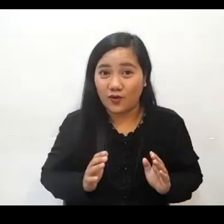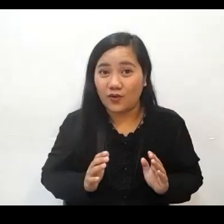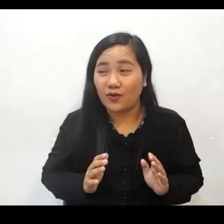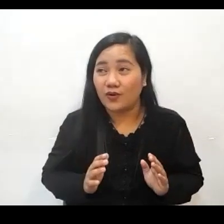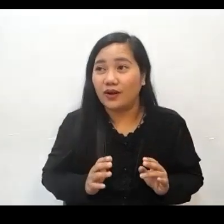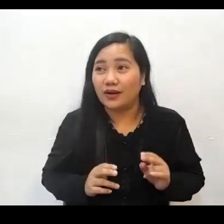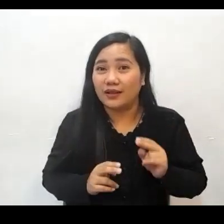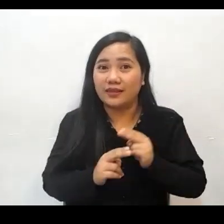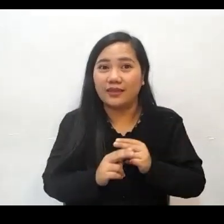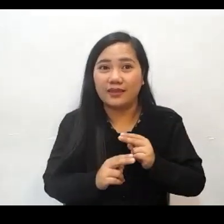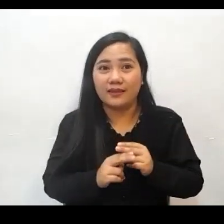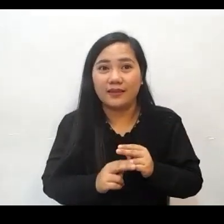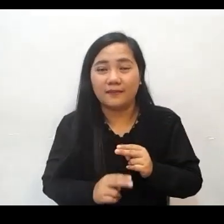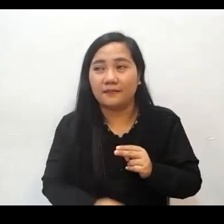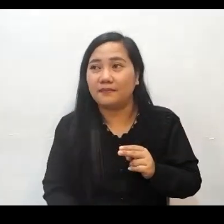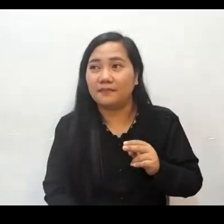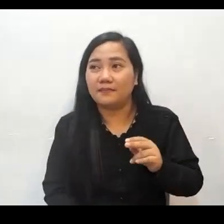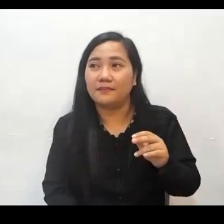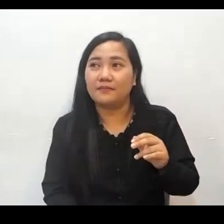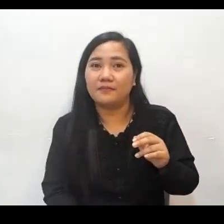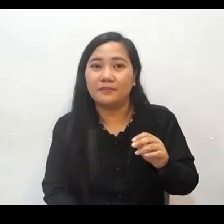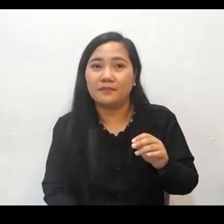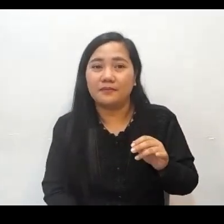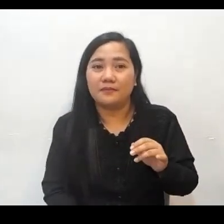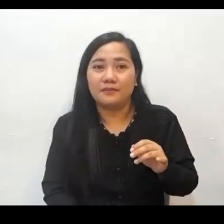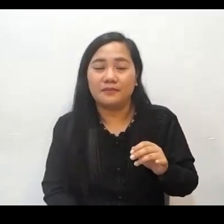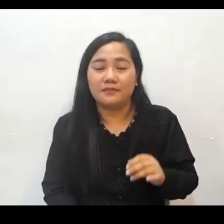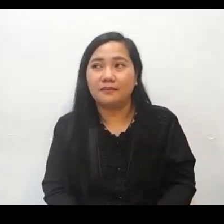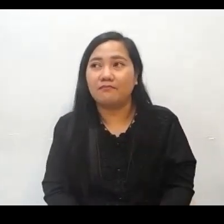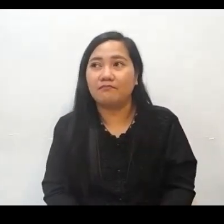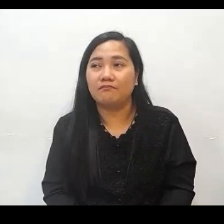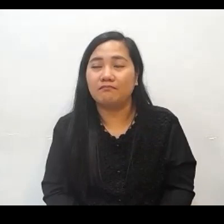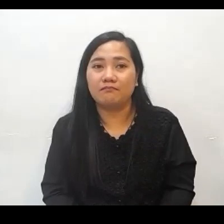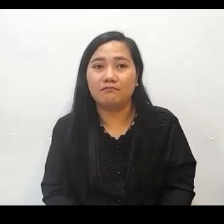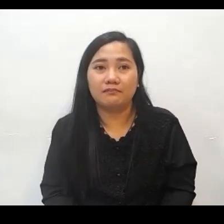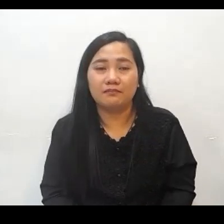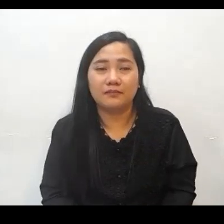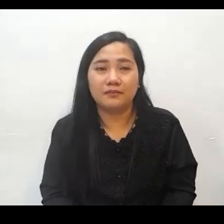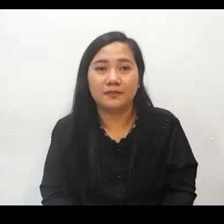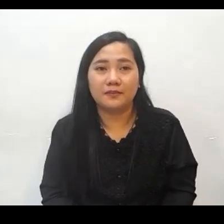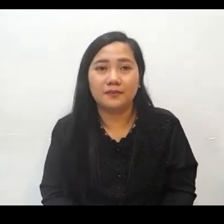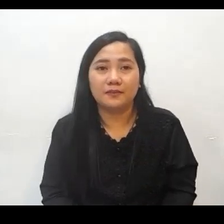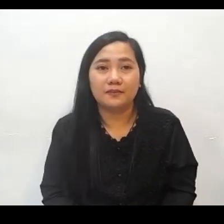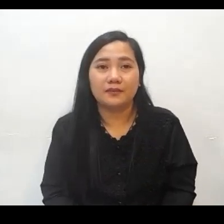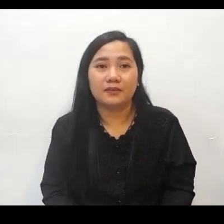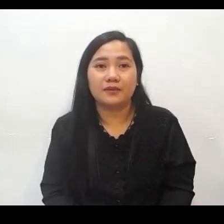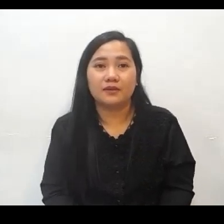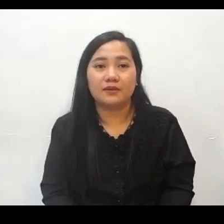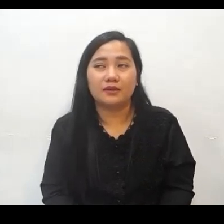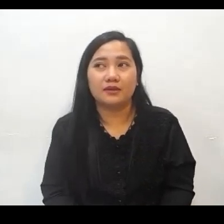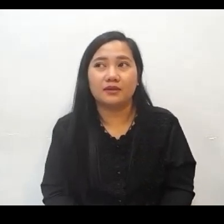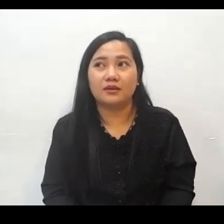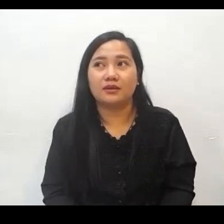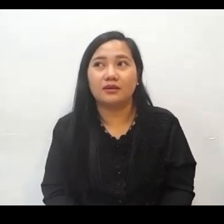our brother Deacon Kaya yung isa po sa mga yung pangunahin pong actor noon yung isa po sa ating mga Deacon